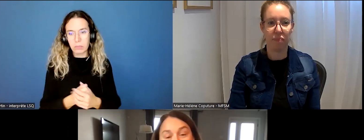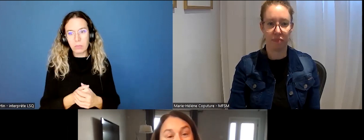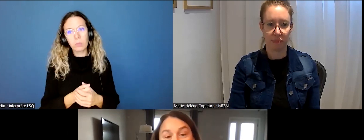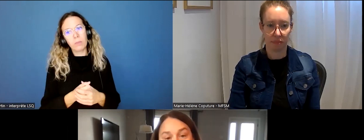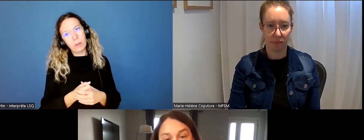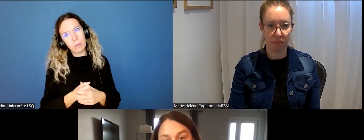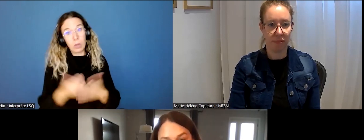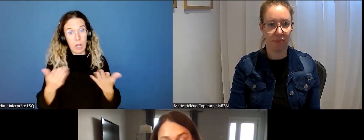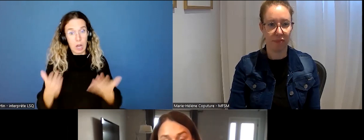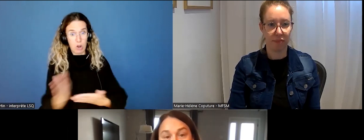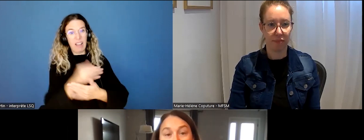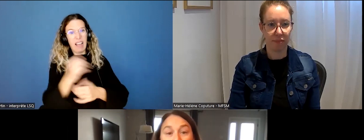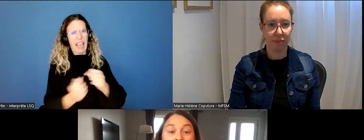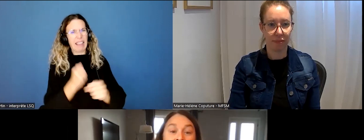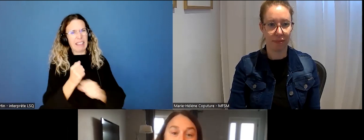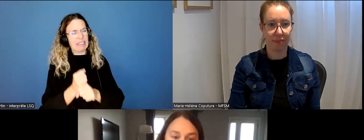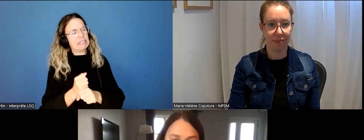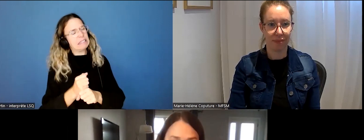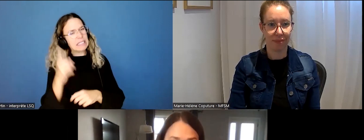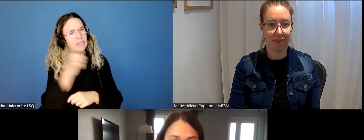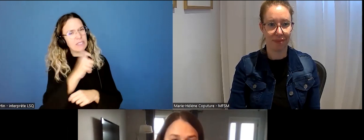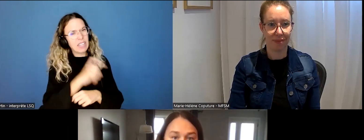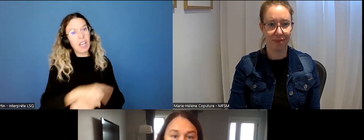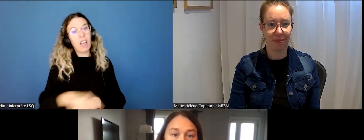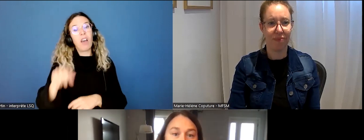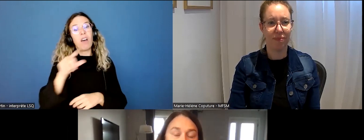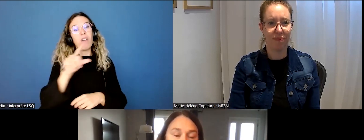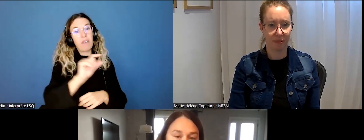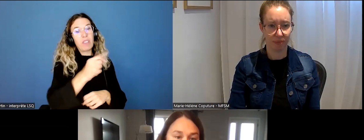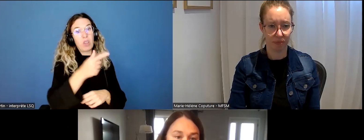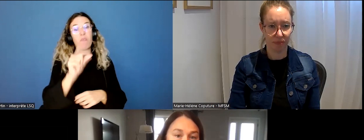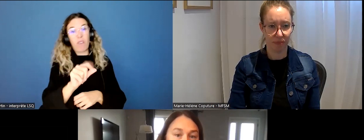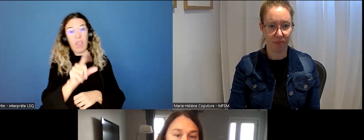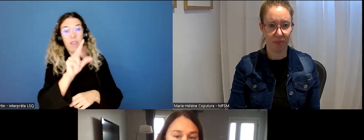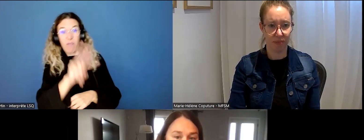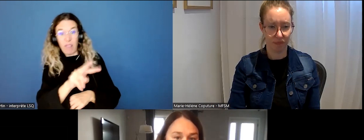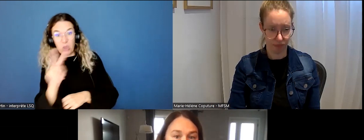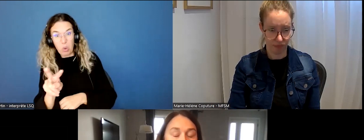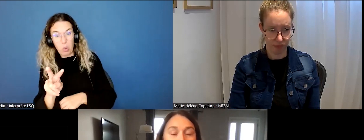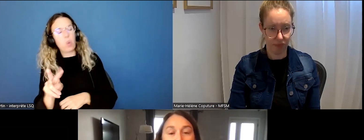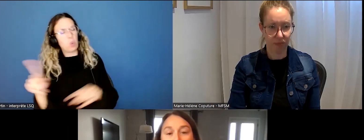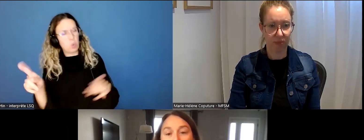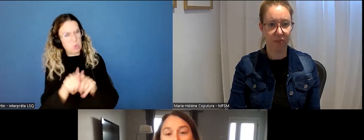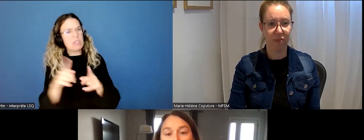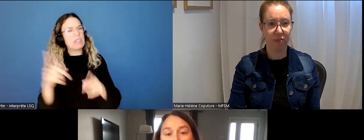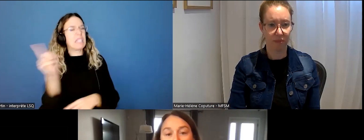Donc cette année-là a été très difficile, puis l'année suivante aussi a été très difficile, 2022.